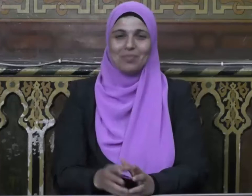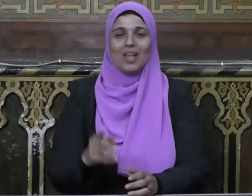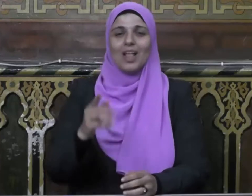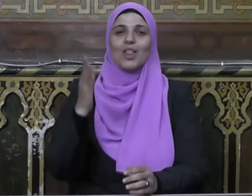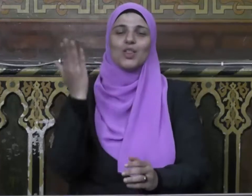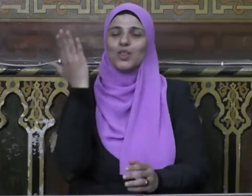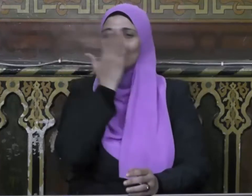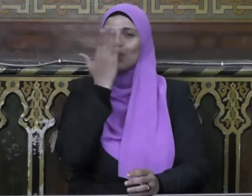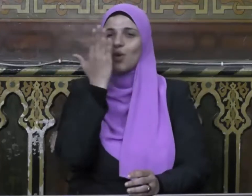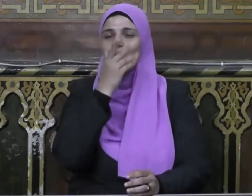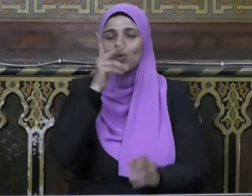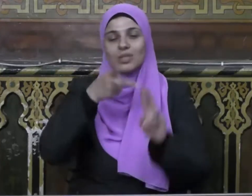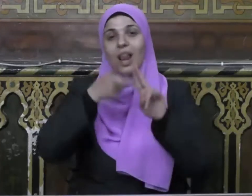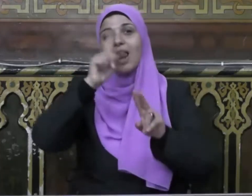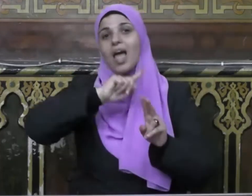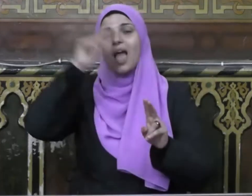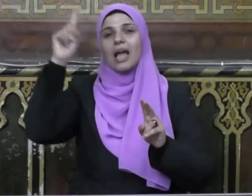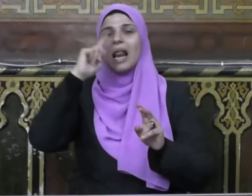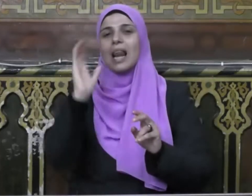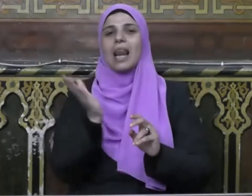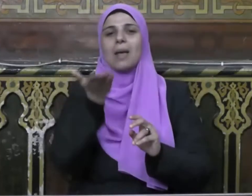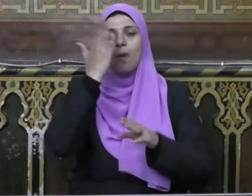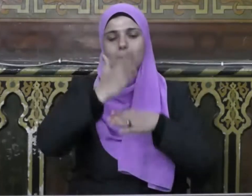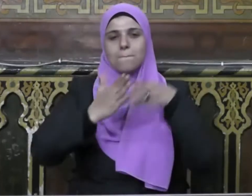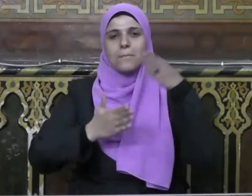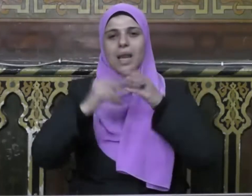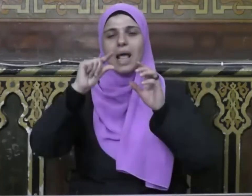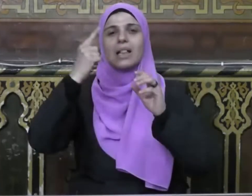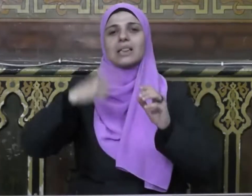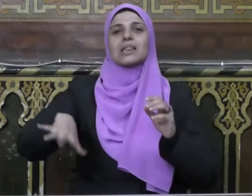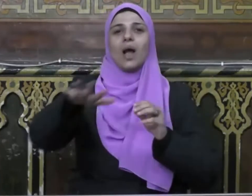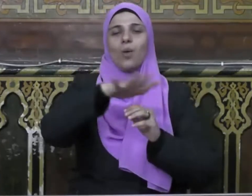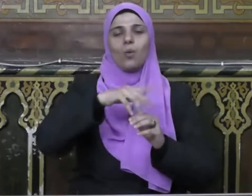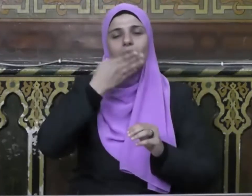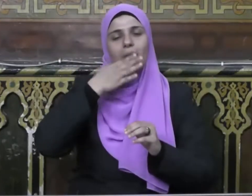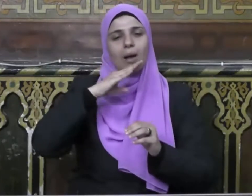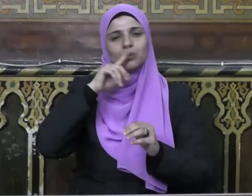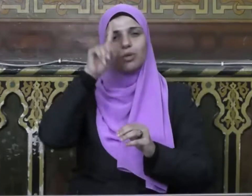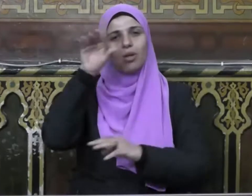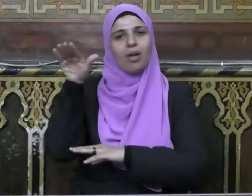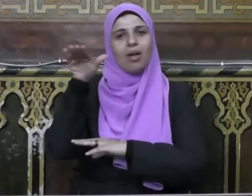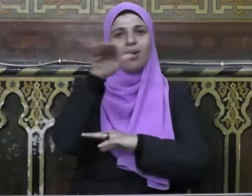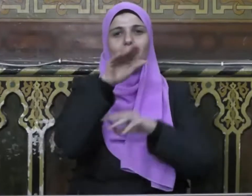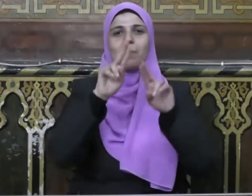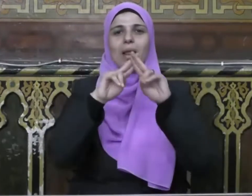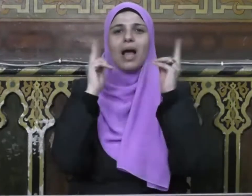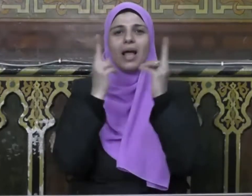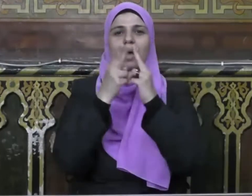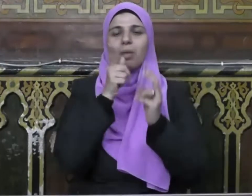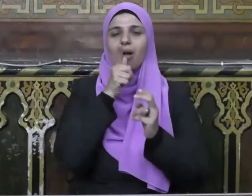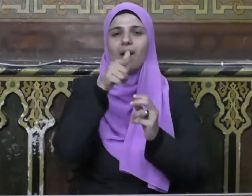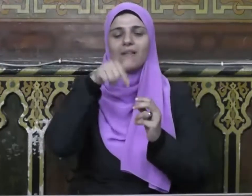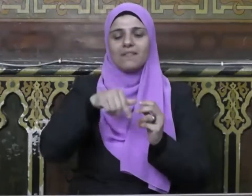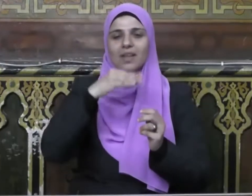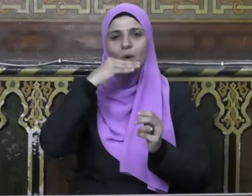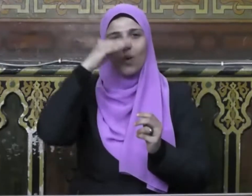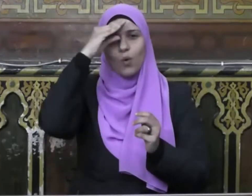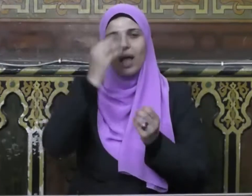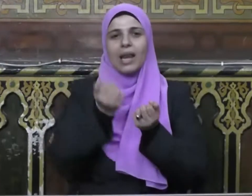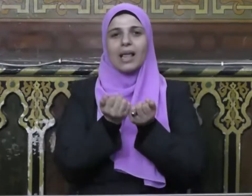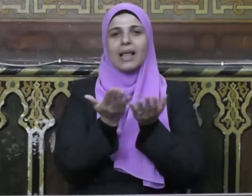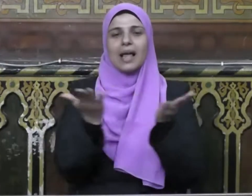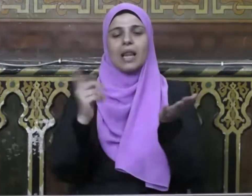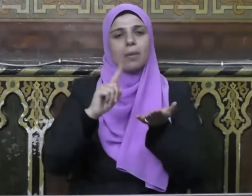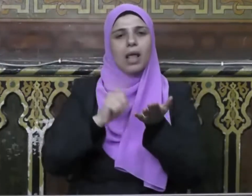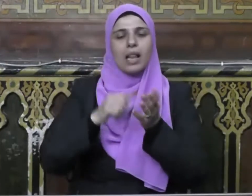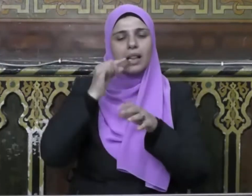من دروس الهجرة النبوية بناء الدولة الحمد لله رب العالمين القائل في كتابه